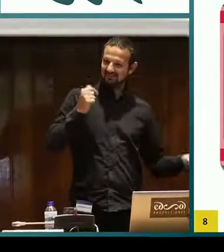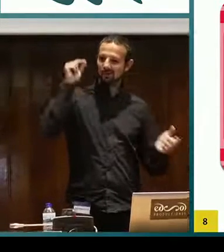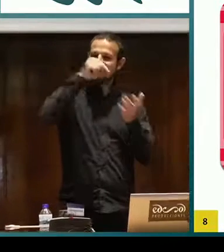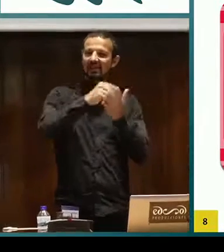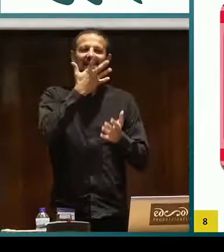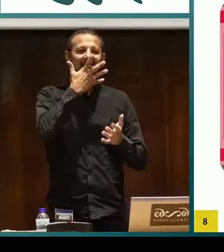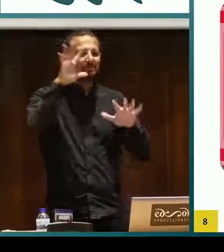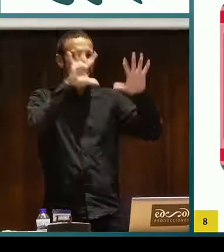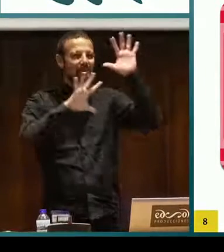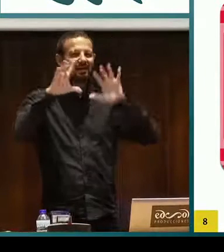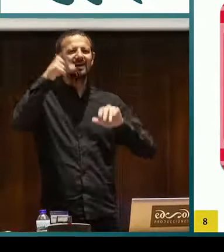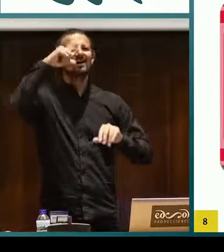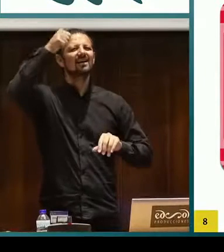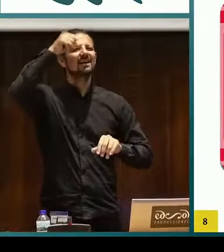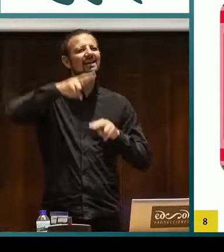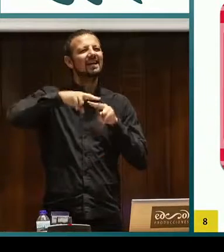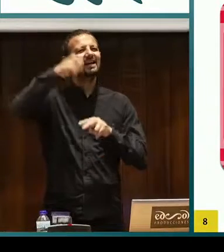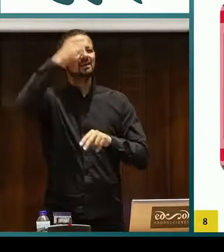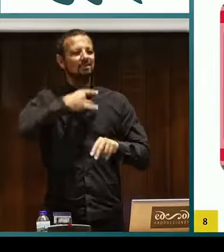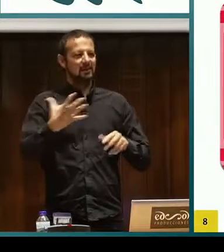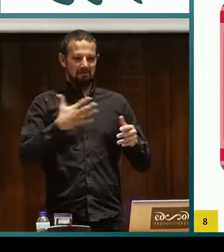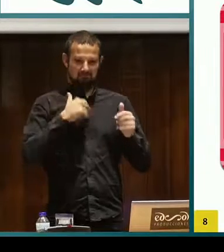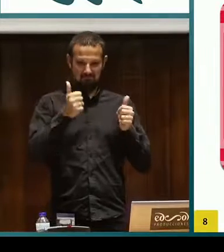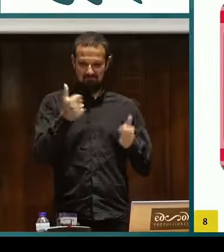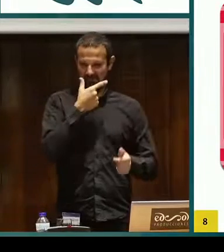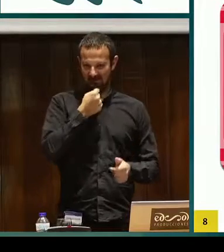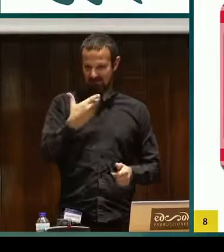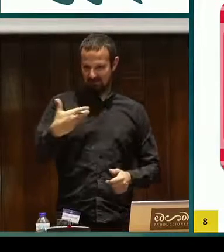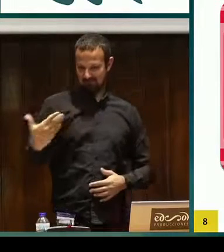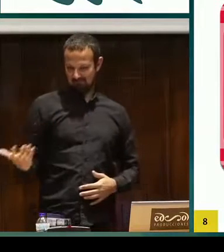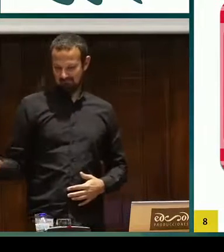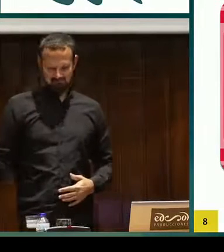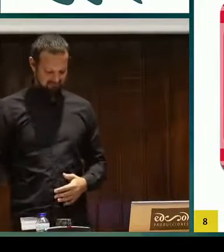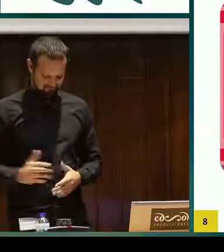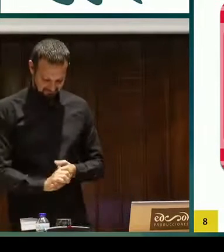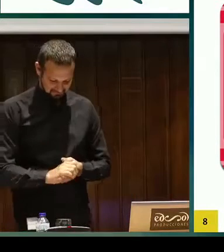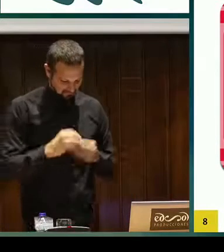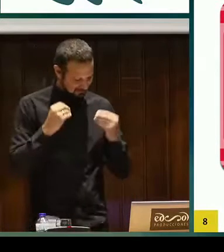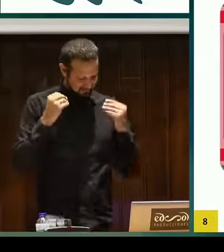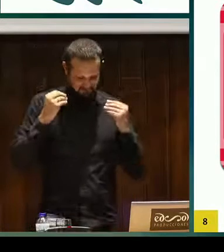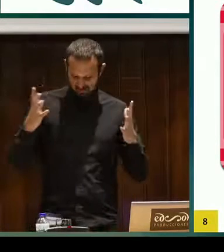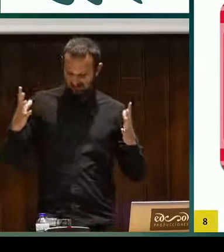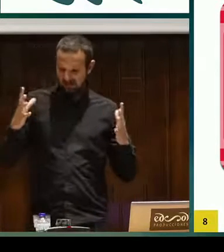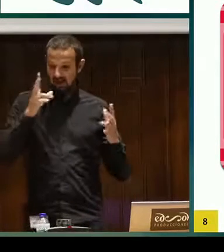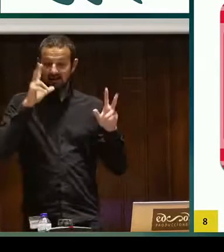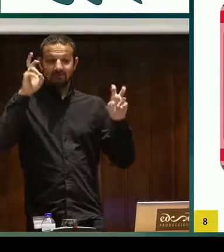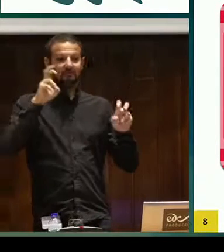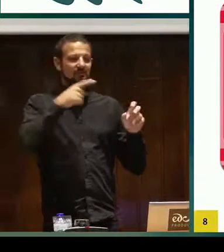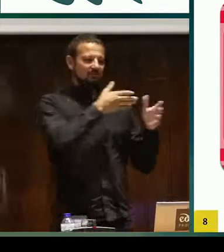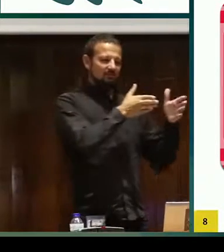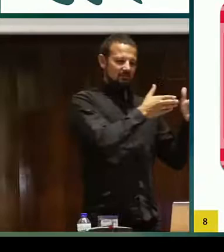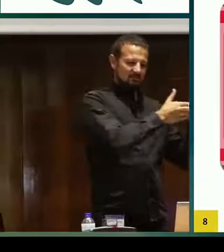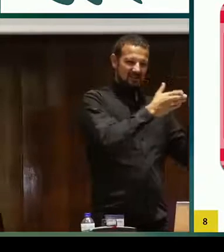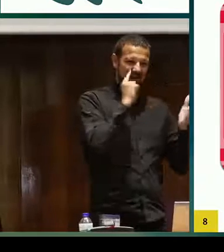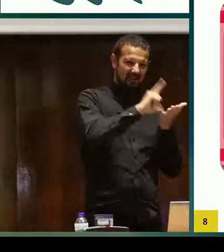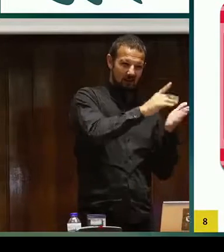Vale, vamos de negro y blanco, casualmente. Cuando sepáis, oye, ¿quién iba de negro? ¿Quién iba de blanco? Pues ya lo sabéis. El de negro, el blanco, podéis hacer las preguntas